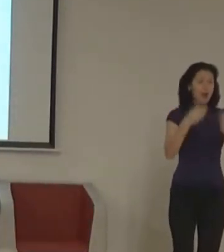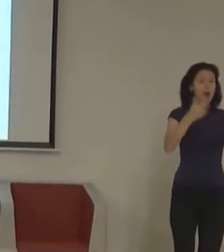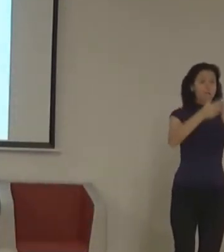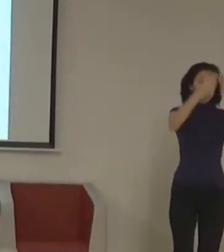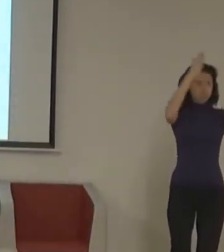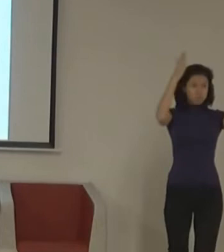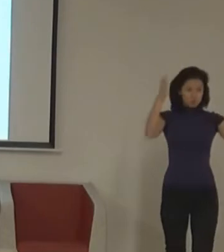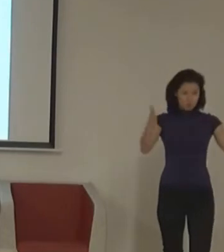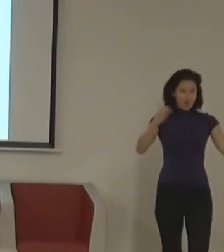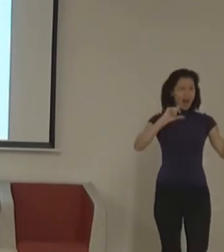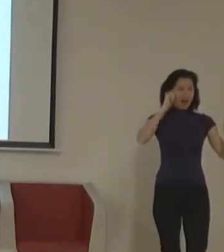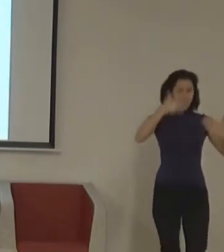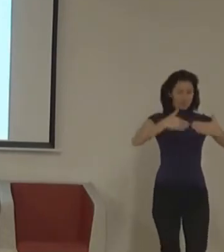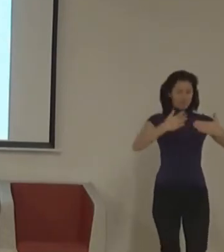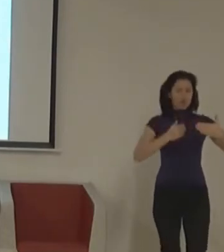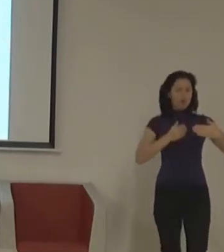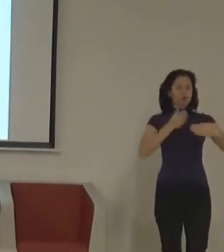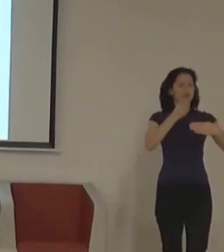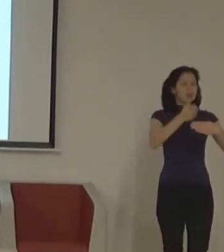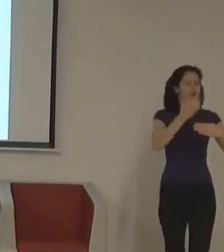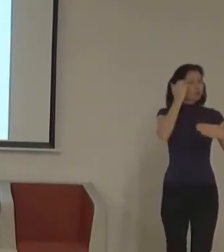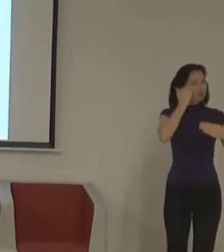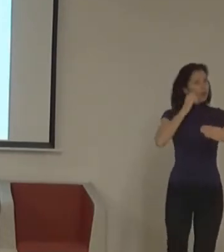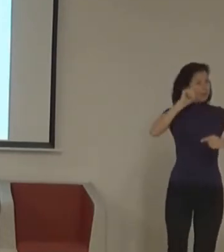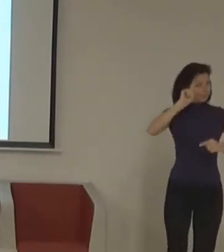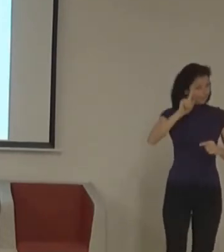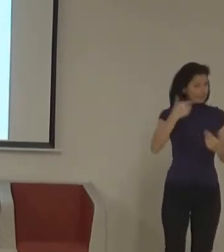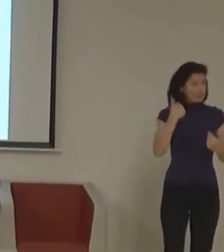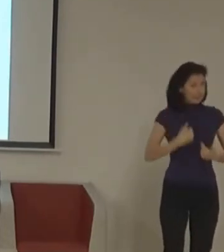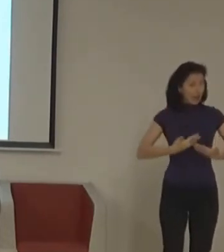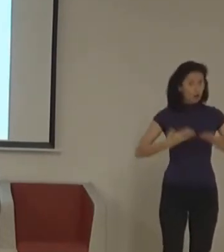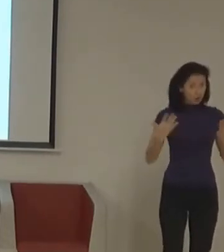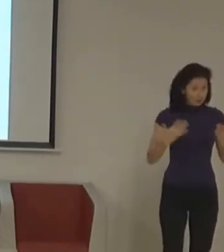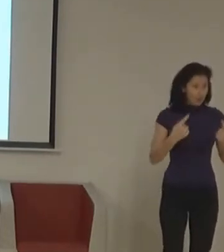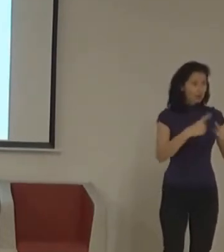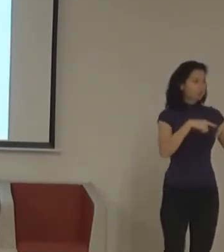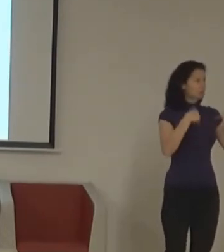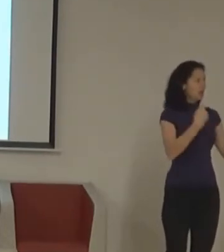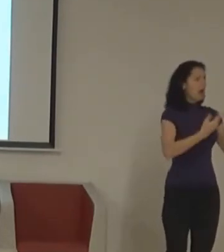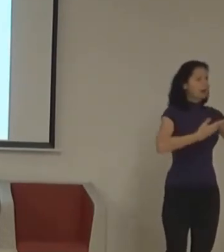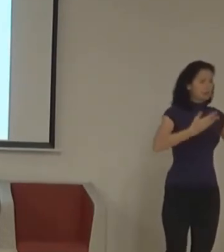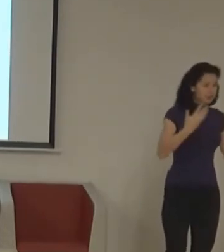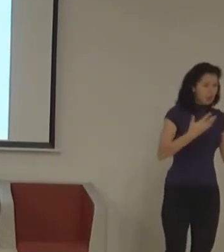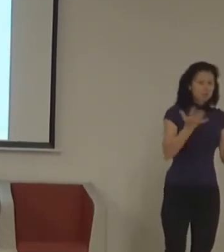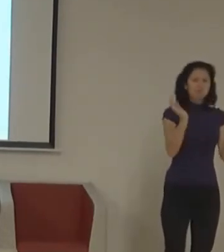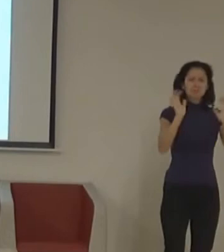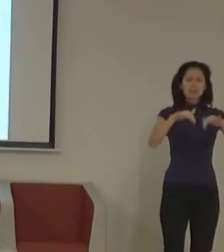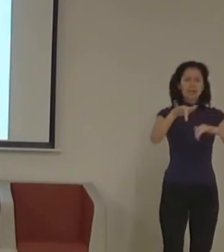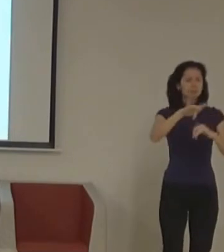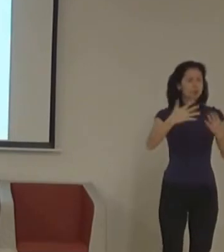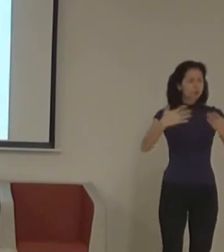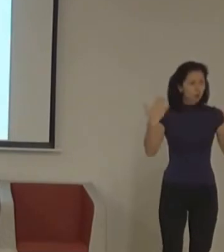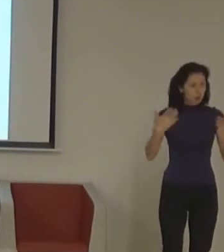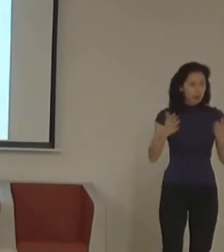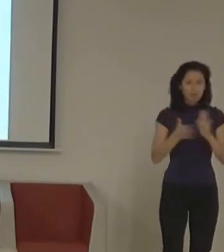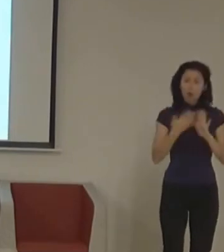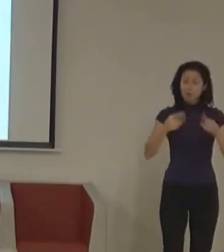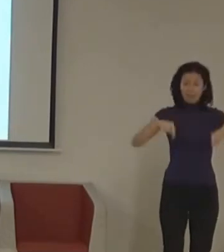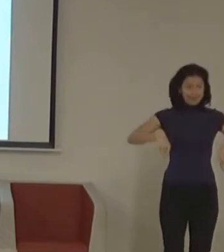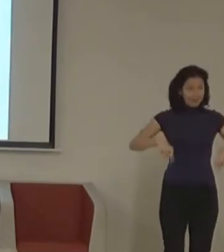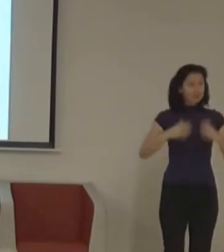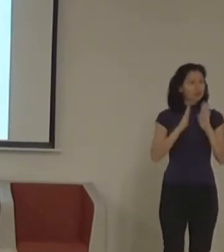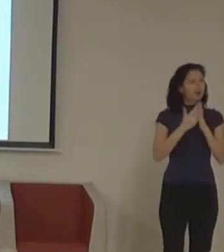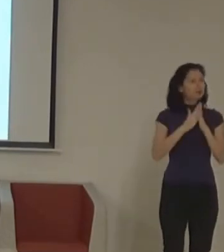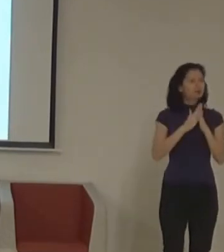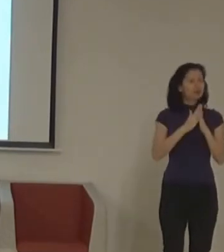a předrozeně víme, kam máme jít, kde jsou záchody, kde je ten sál, kde máme mít sraz, kde můžeme vrátit knížky a nebo